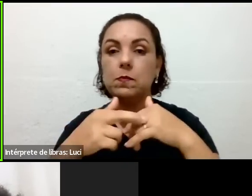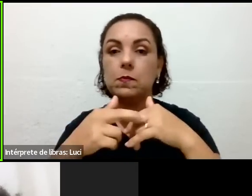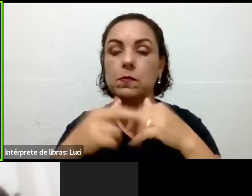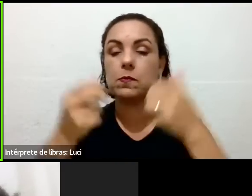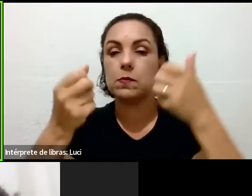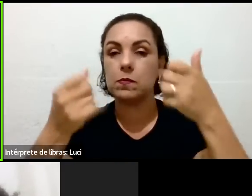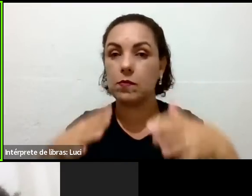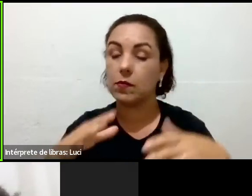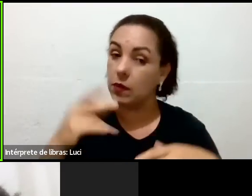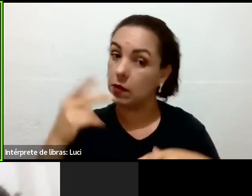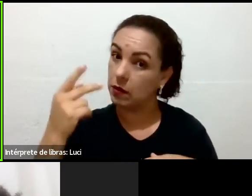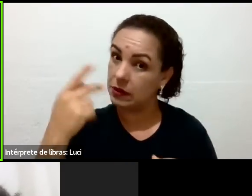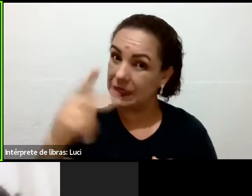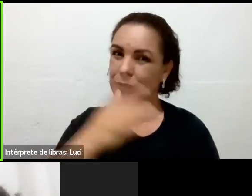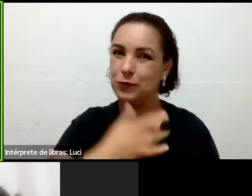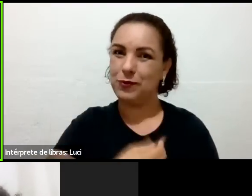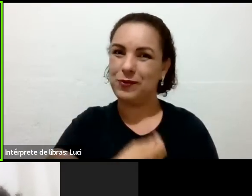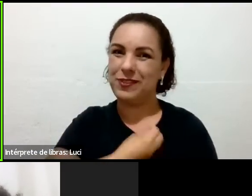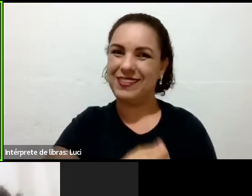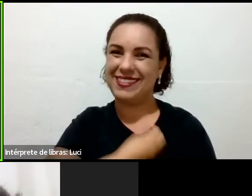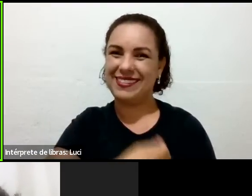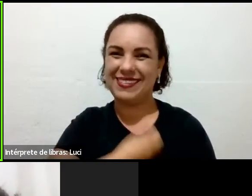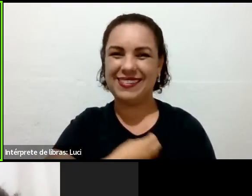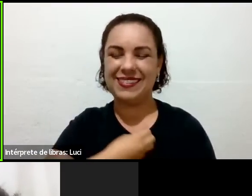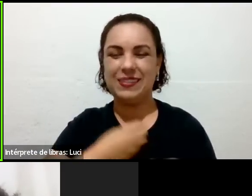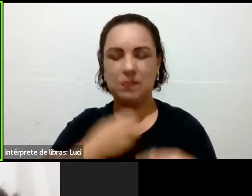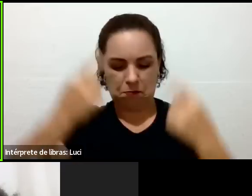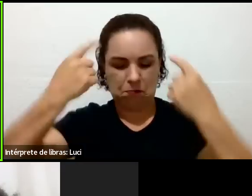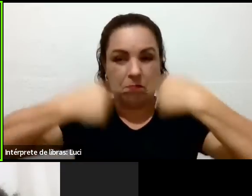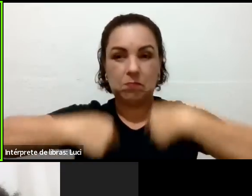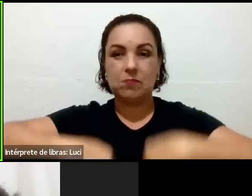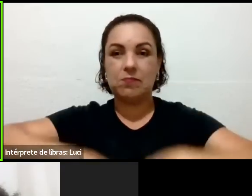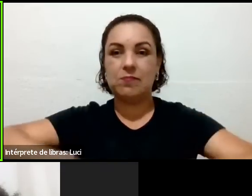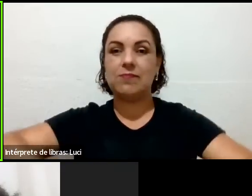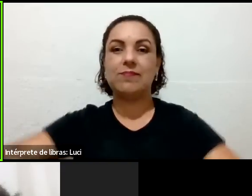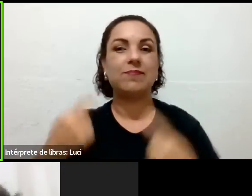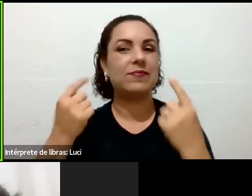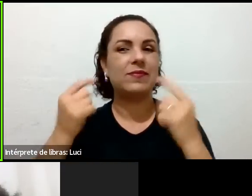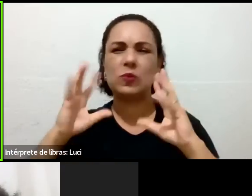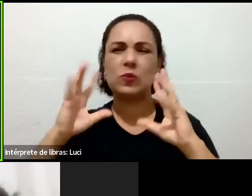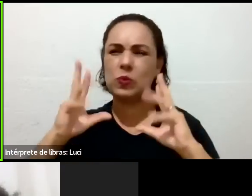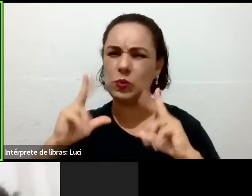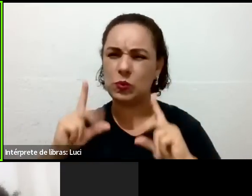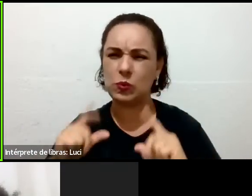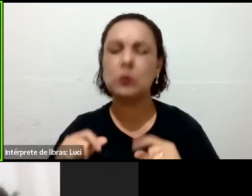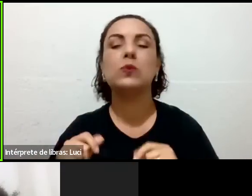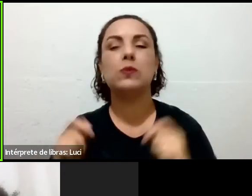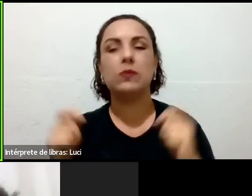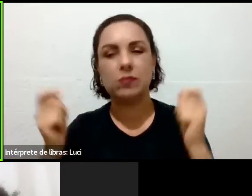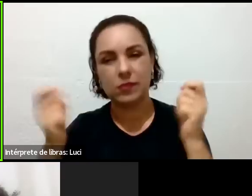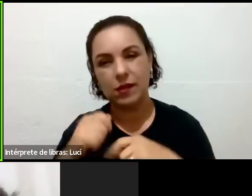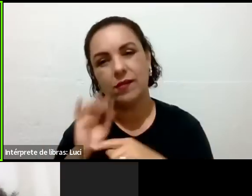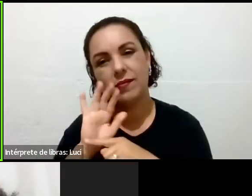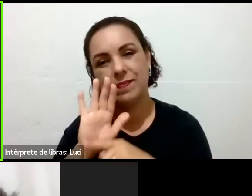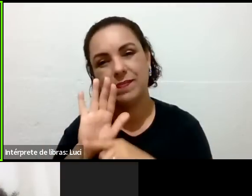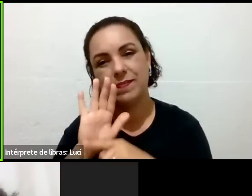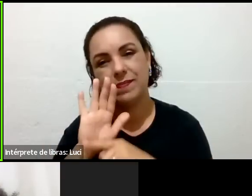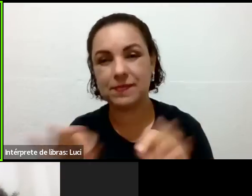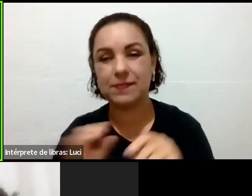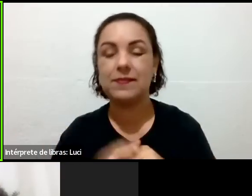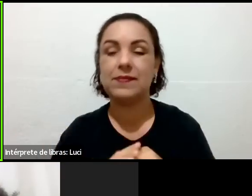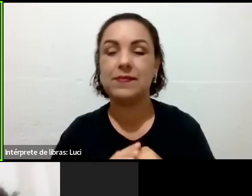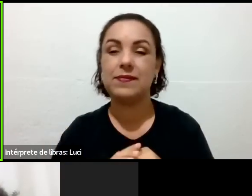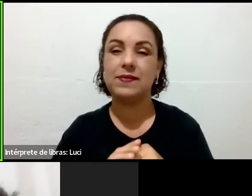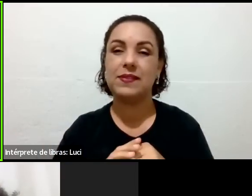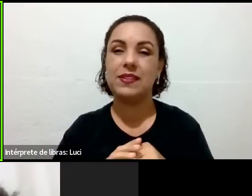que seja a área do organismo, você vai ter, porque todo o esforço que você fez até o momento, é